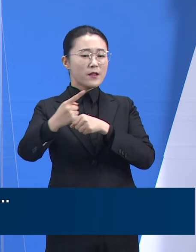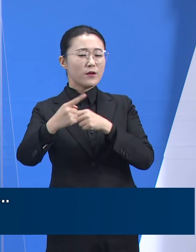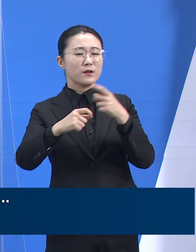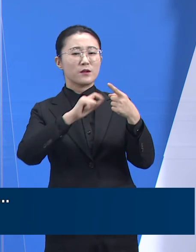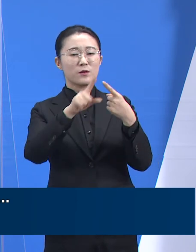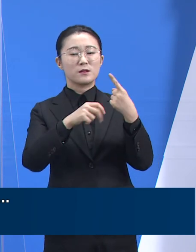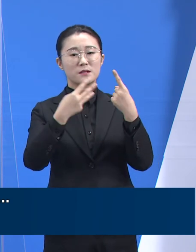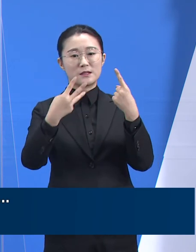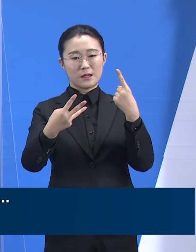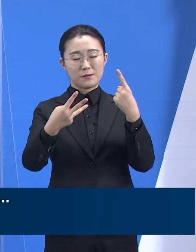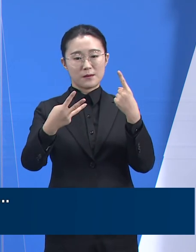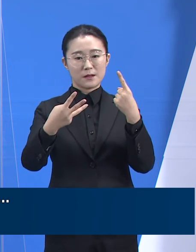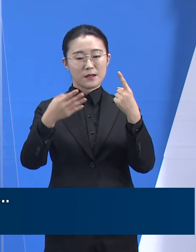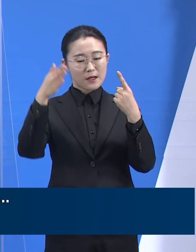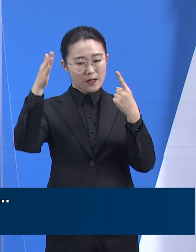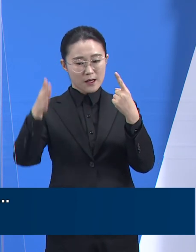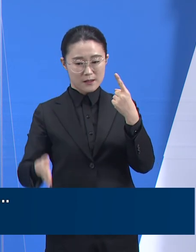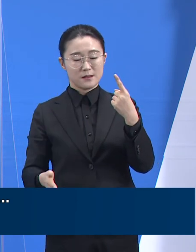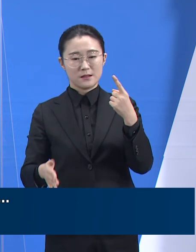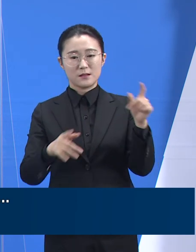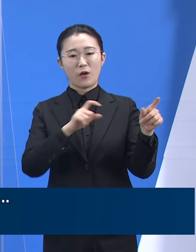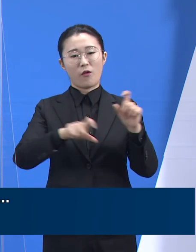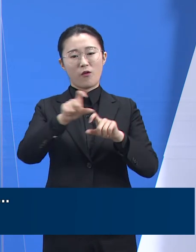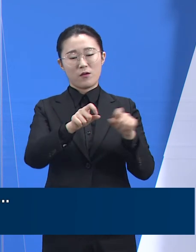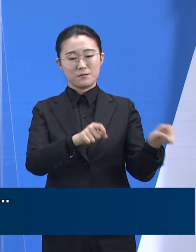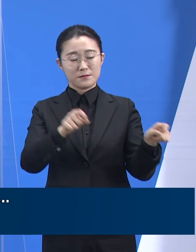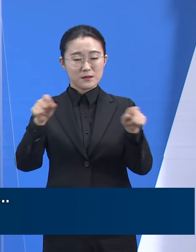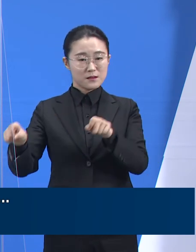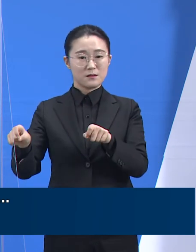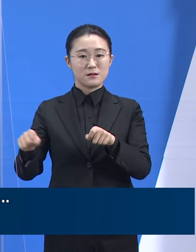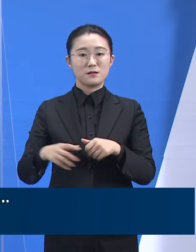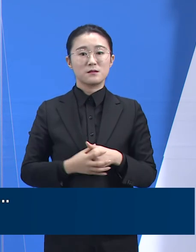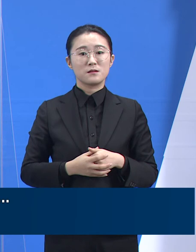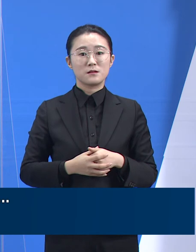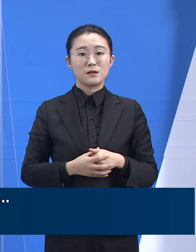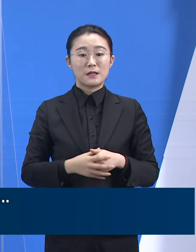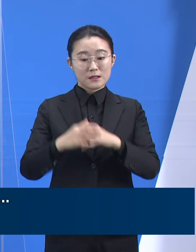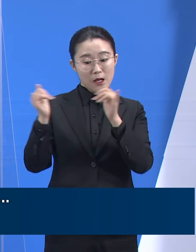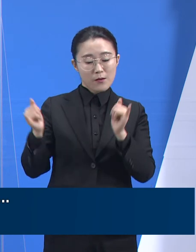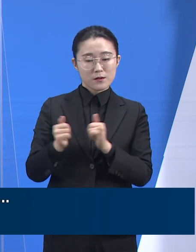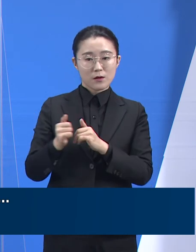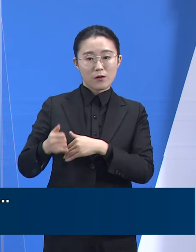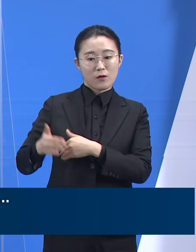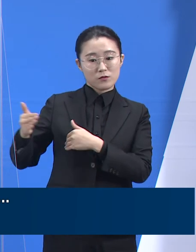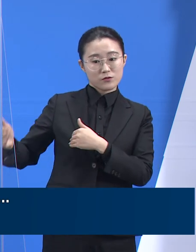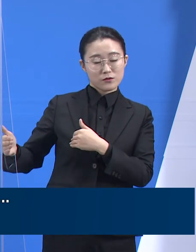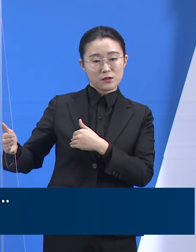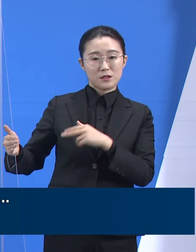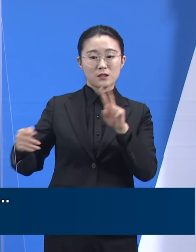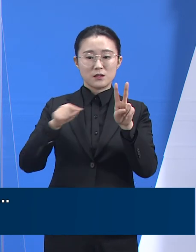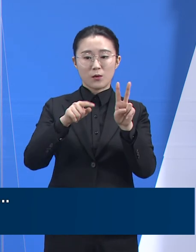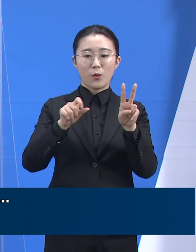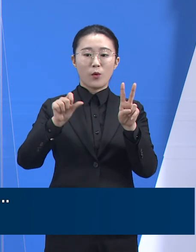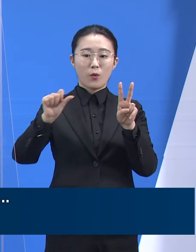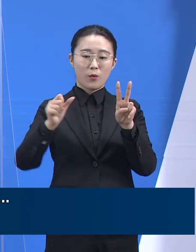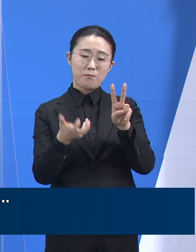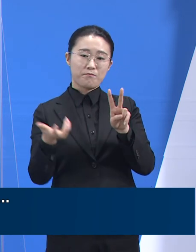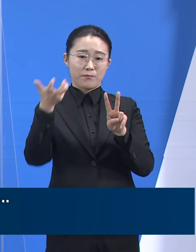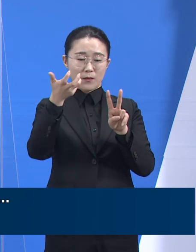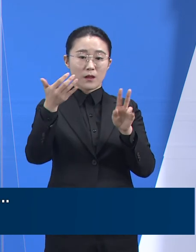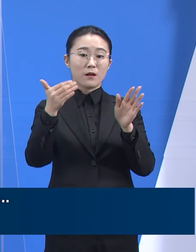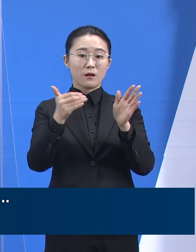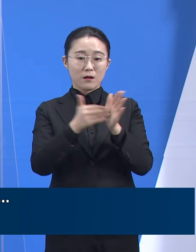3일까지 연장키로 결정했습니다. 사회적 거리 두기를 2.5단계로 격상한 이후 최근 일주일간